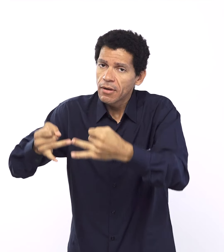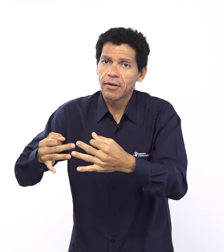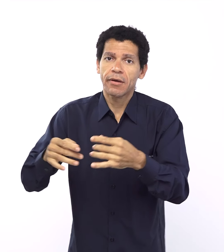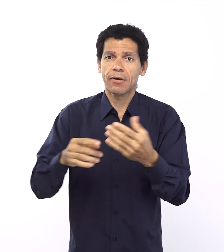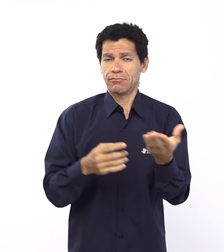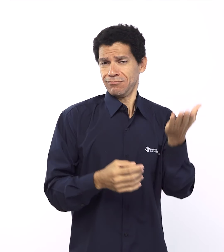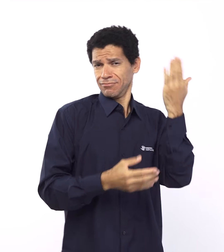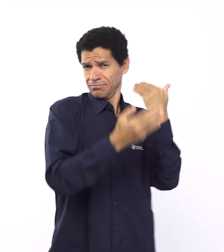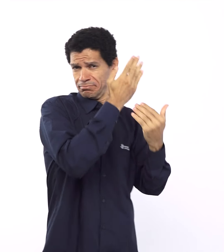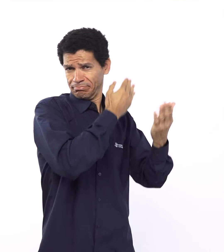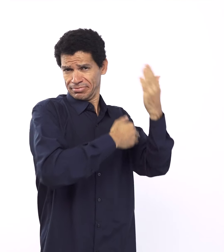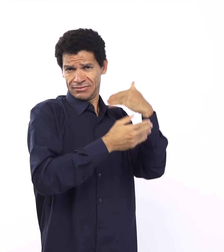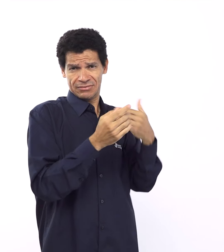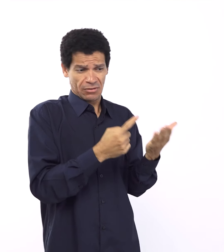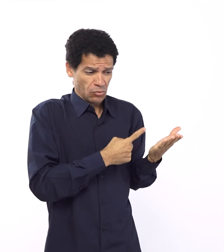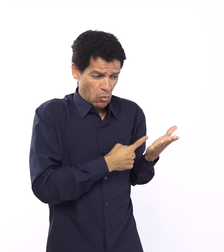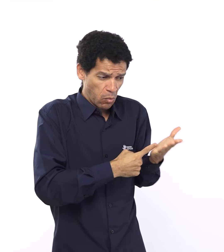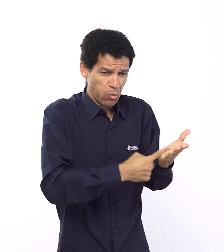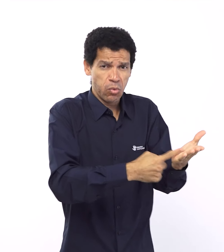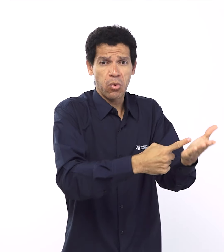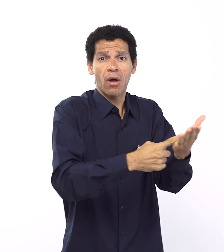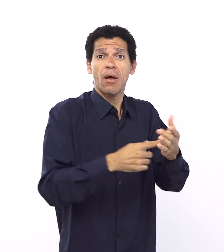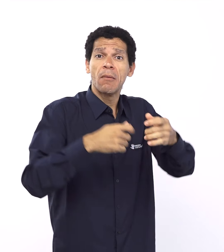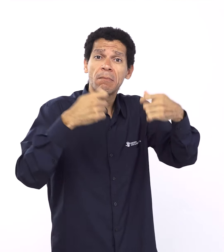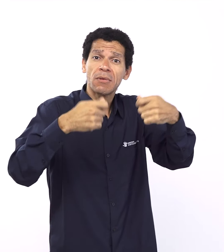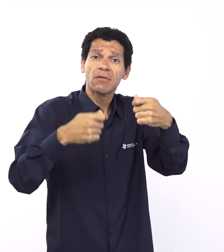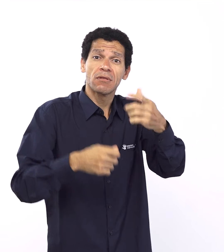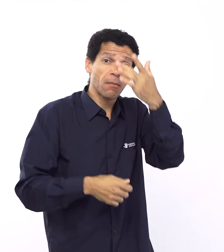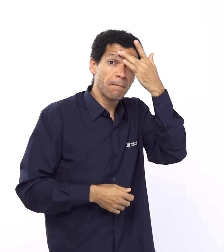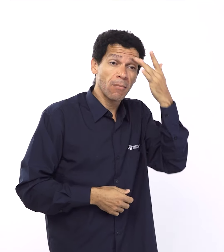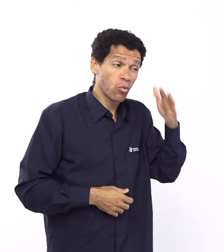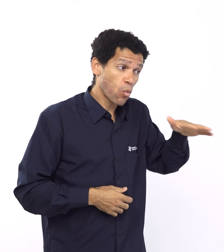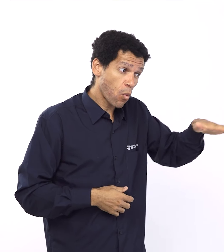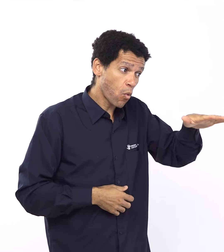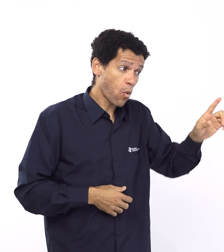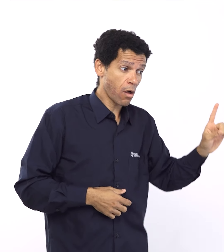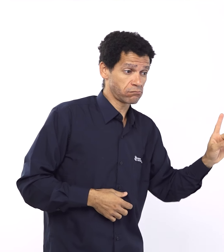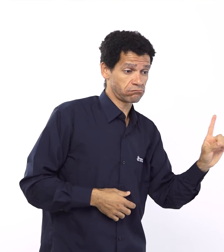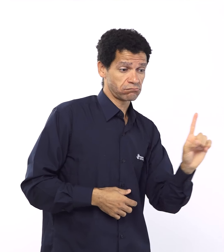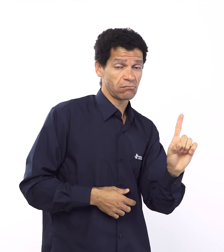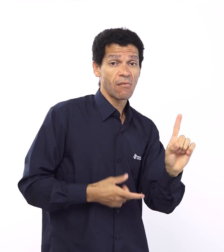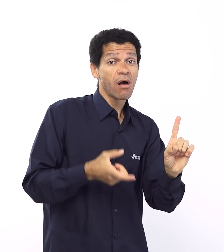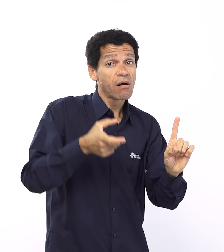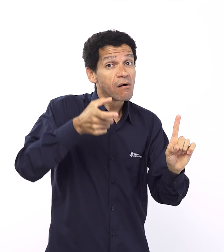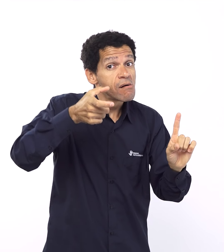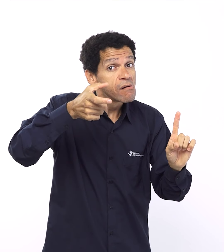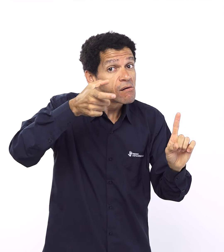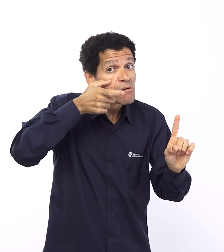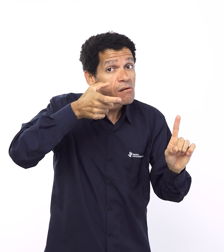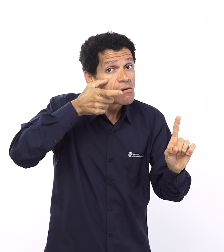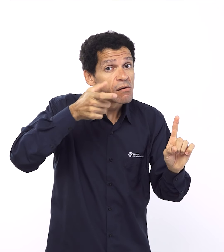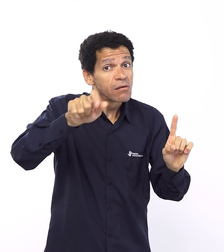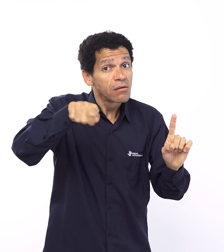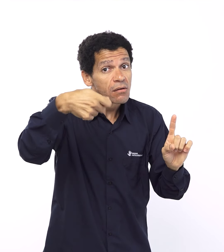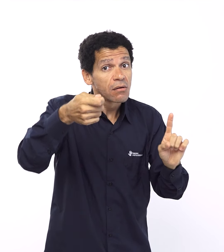da época era que tinha que ter testemunhas daquele pacto. E aí tinha... Essas testemunhas, às vezes, eram, no mundo pagão, divindades.